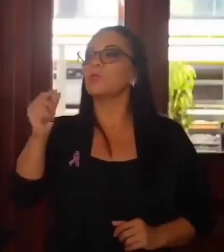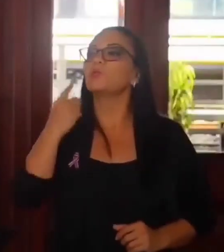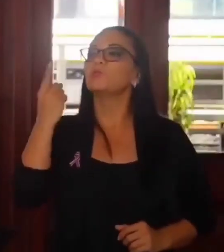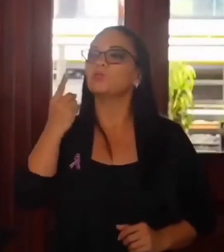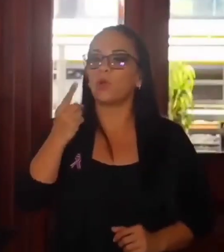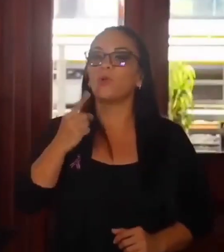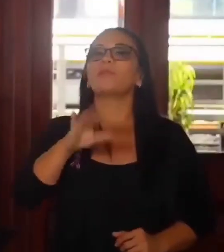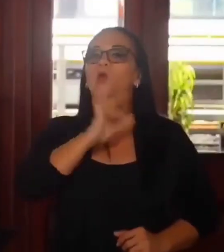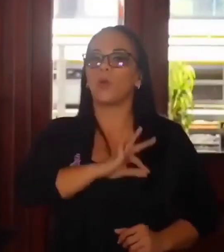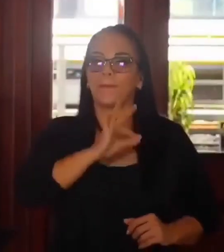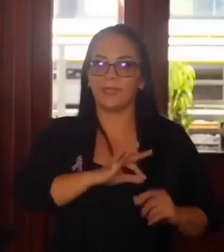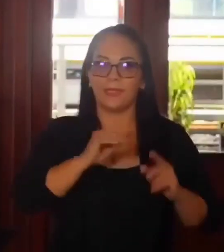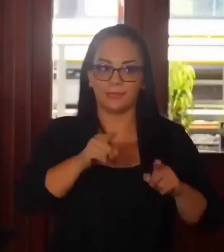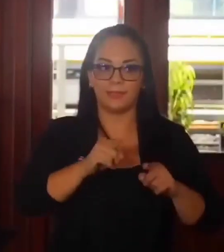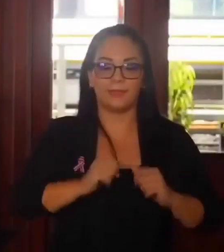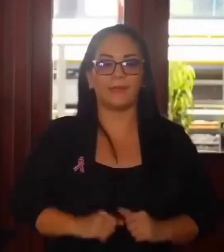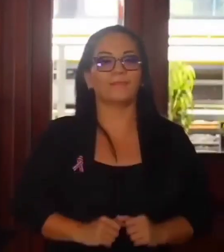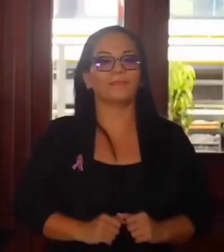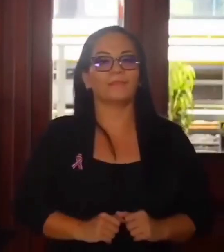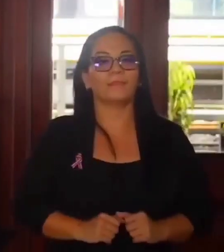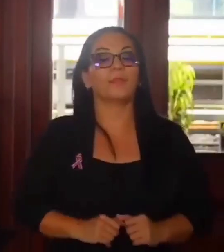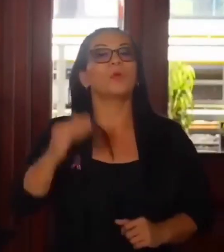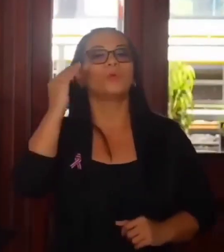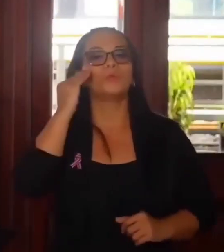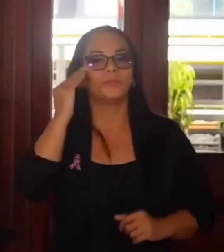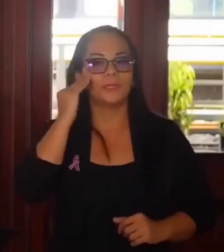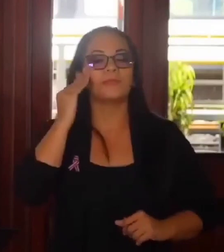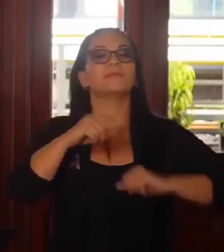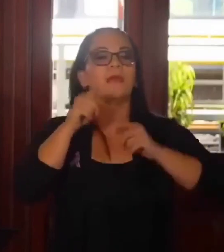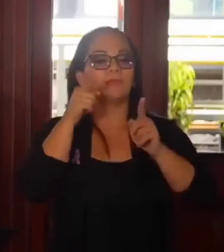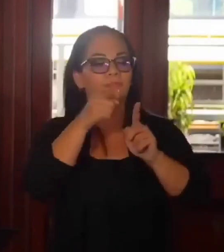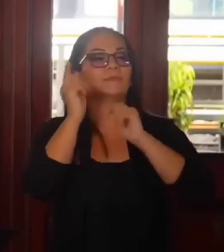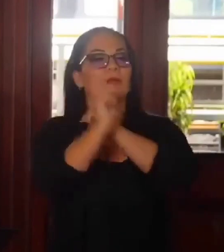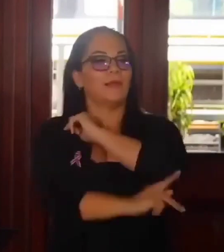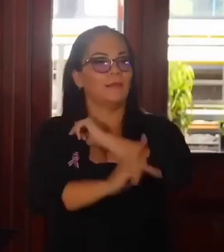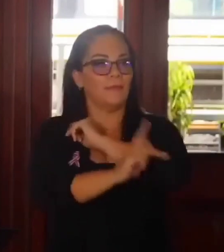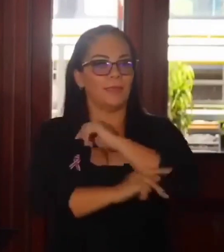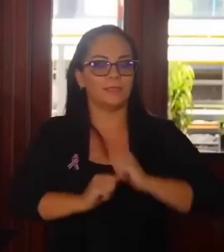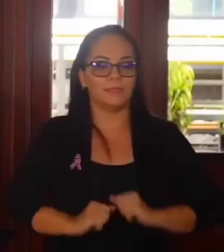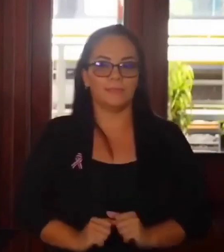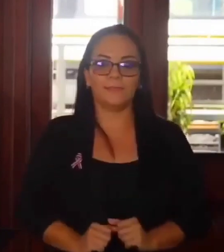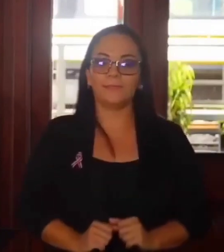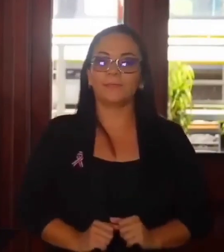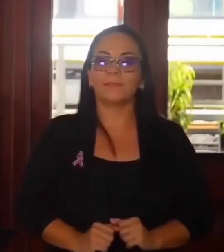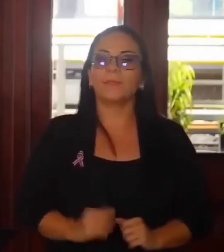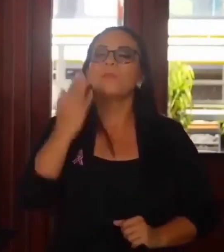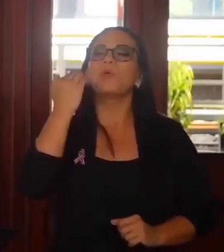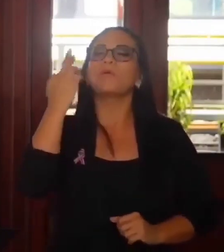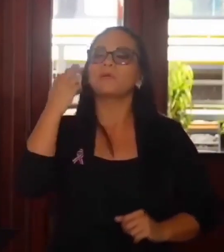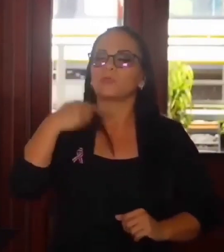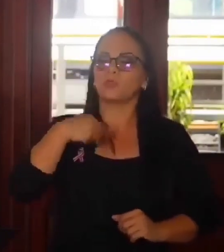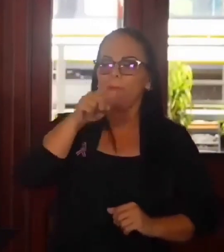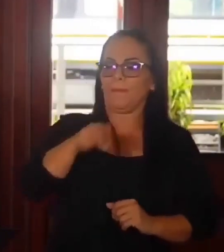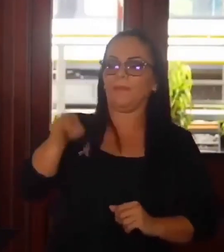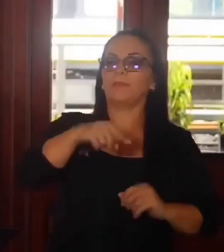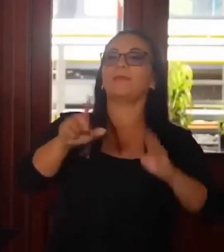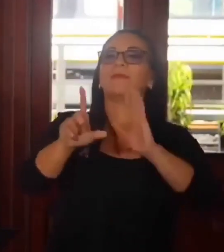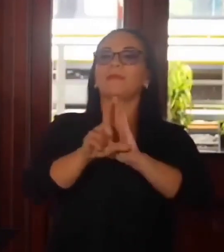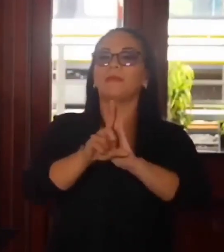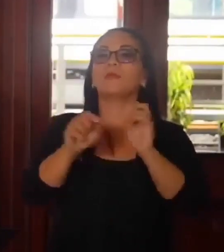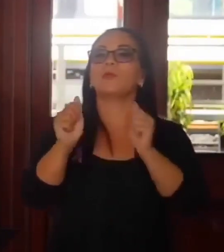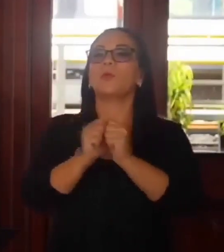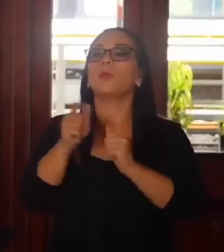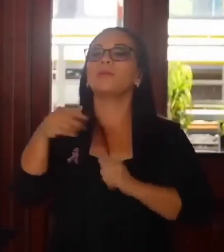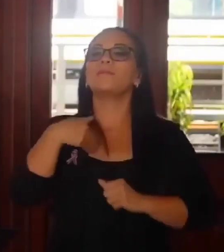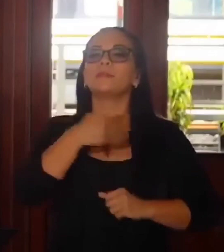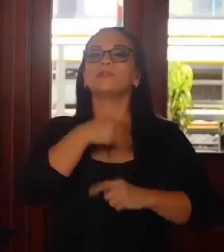conveniencia y de conciencia patriótica. ¿Por qué veté esta ley junto con el